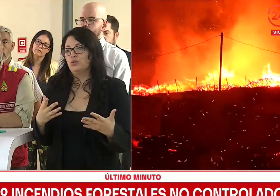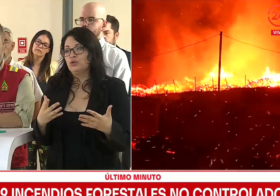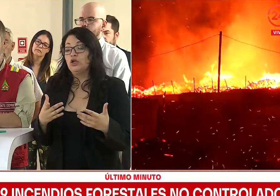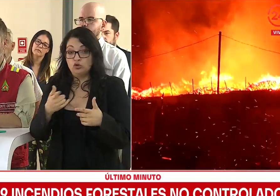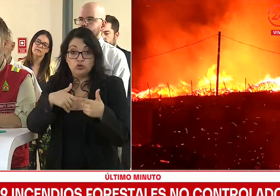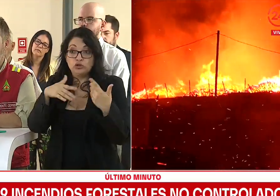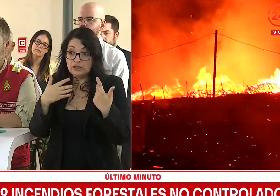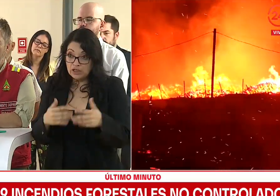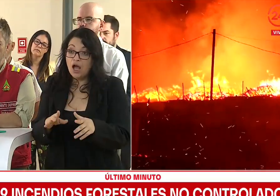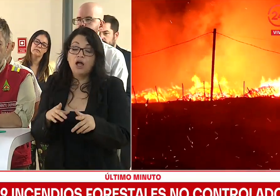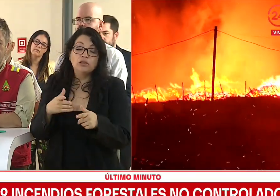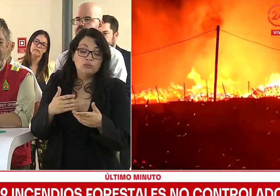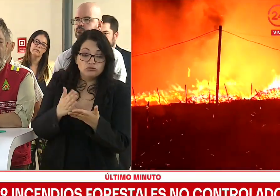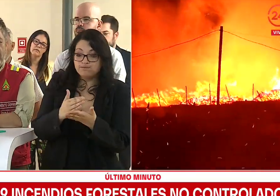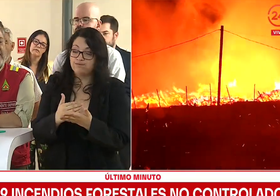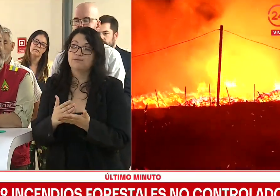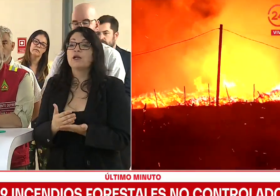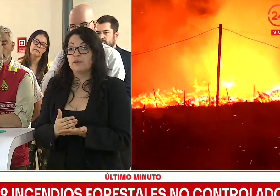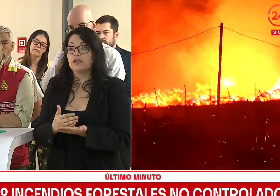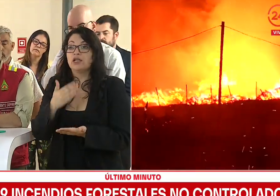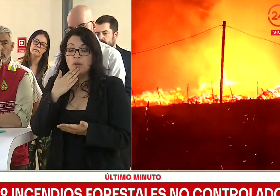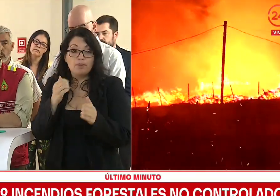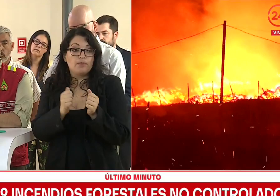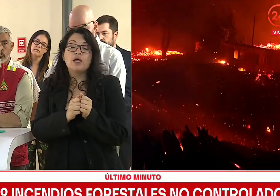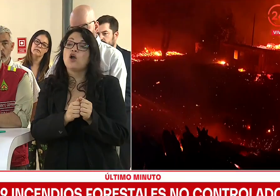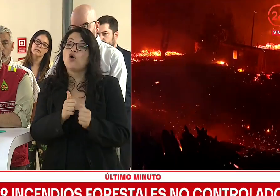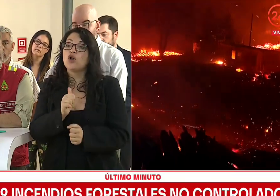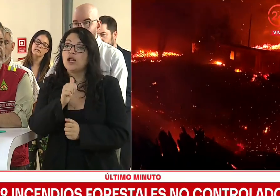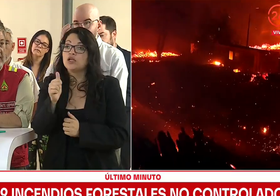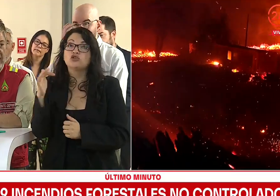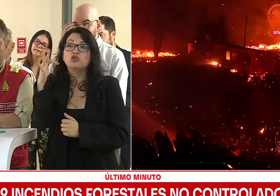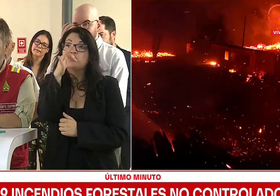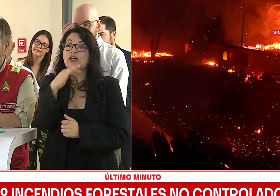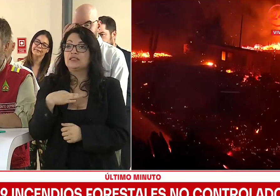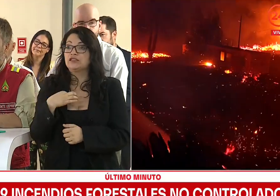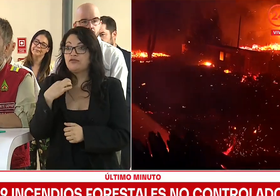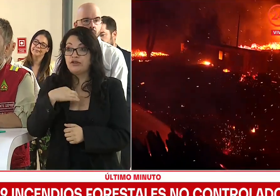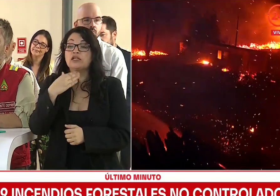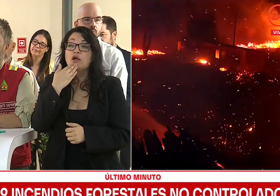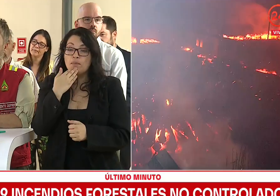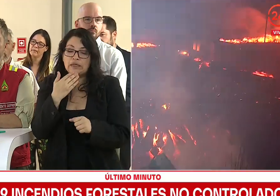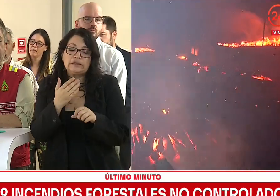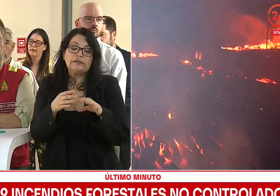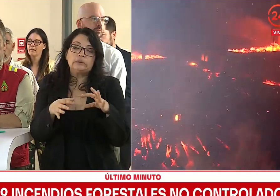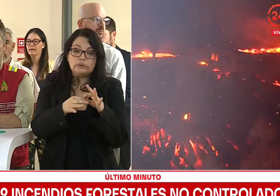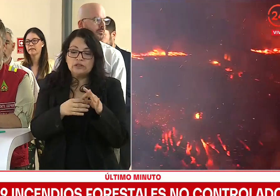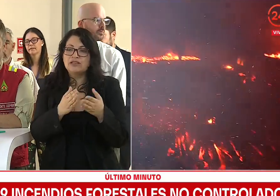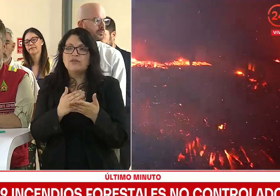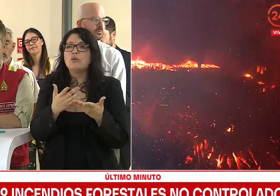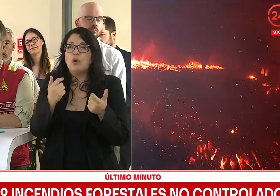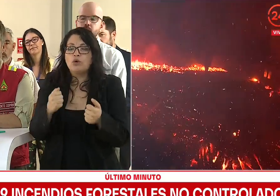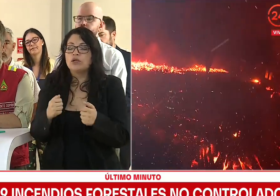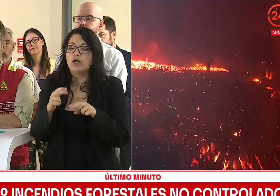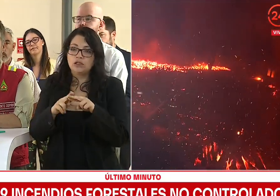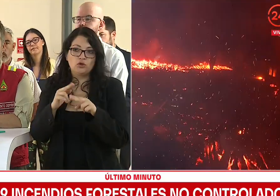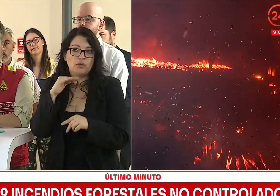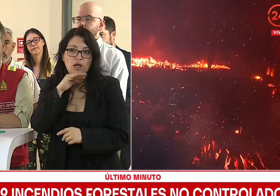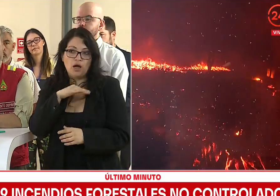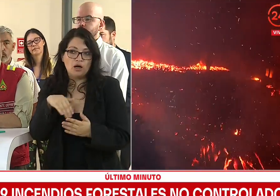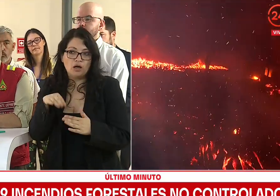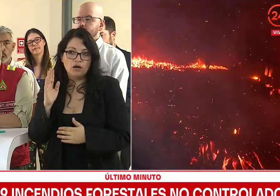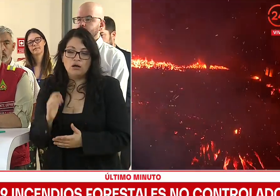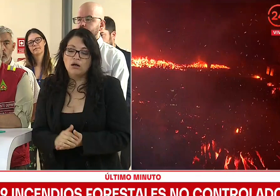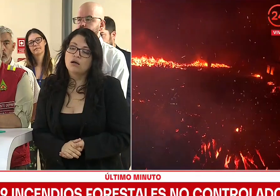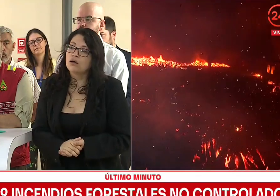la cual estamos ya disponiendo, también con la Dirección General de Aeronáutica Civil, para acelerar los ingresos, etc. Y